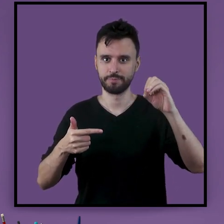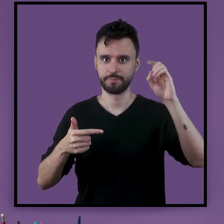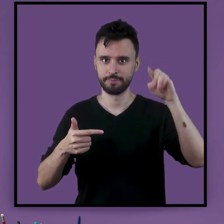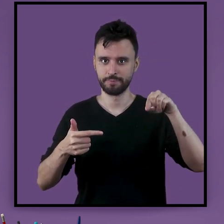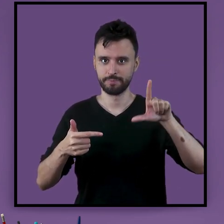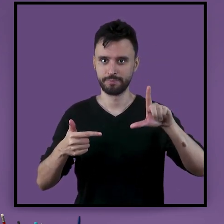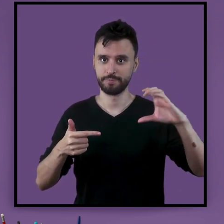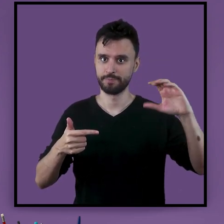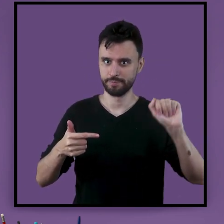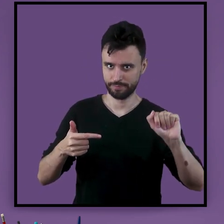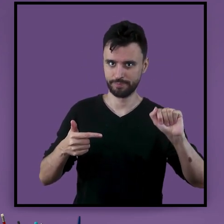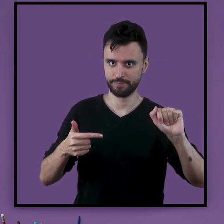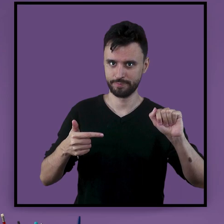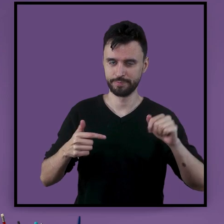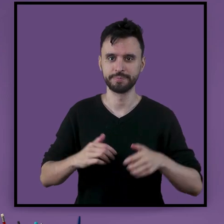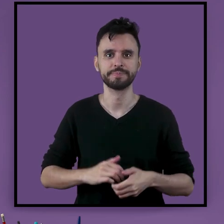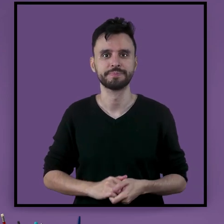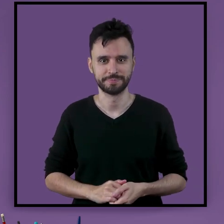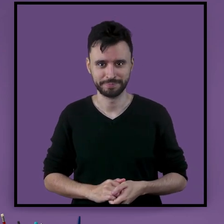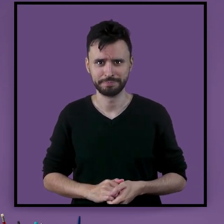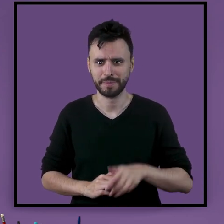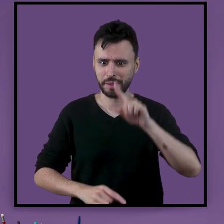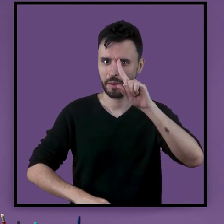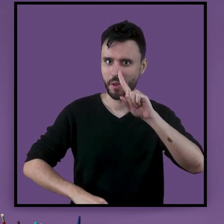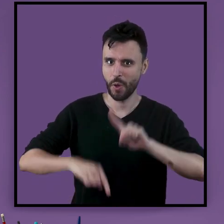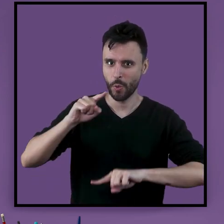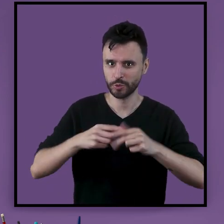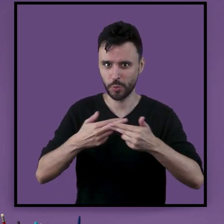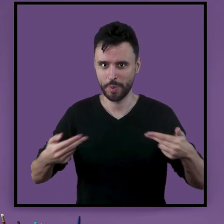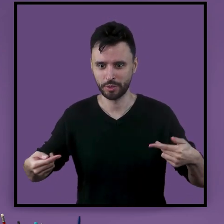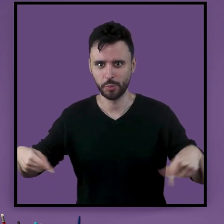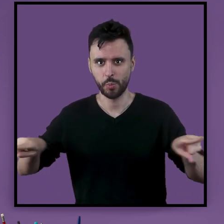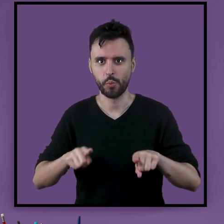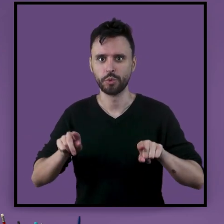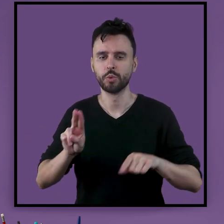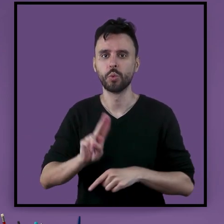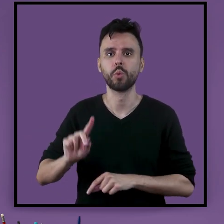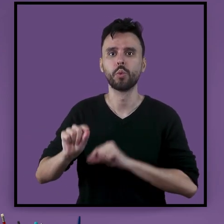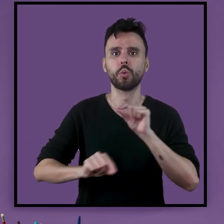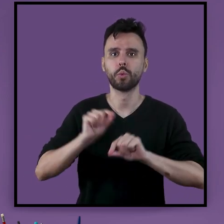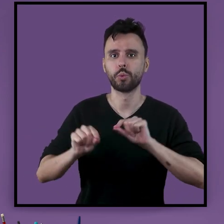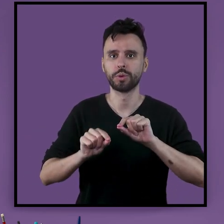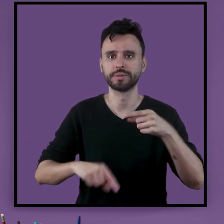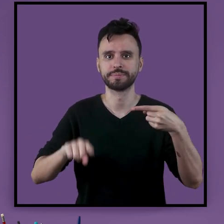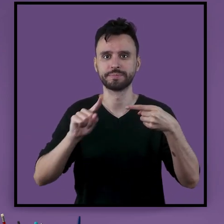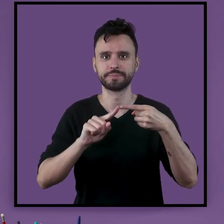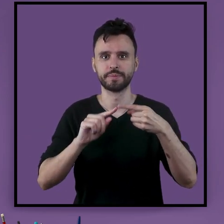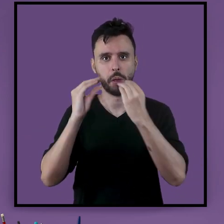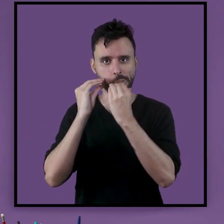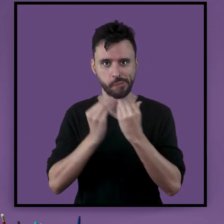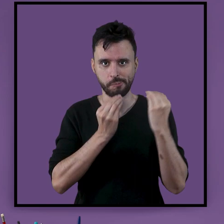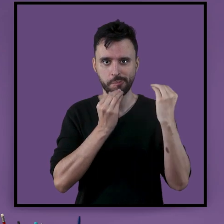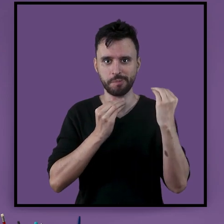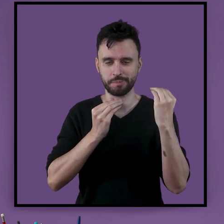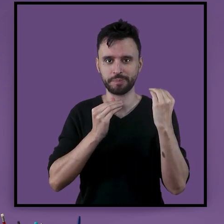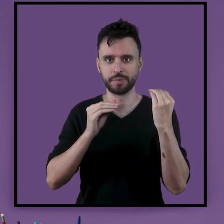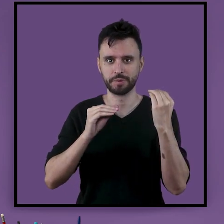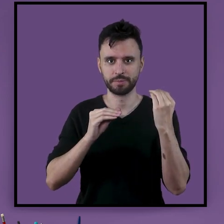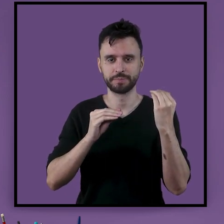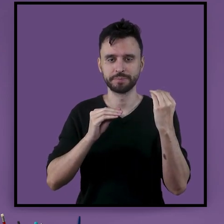Os instrumentos mais usados são O gaita botoneira ou a